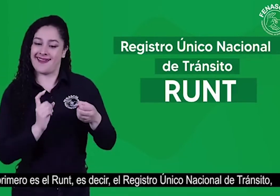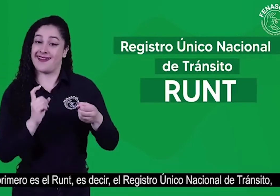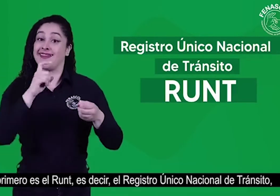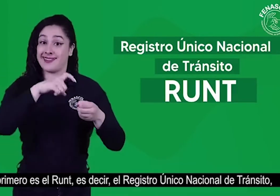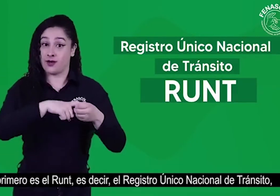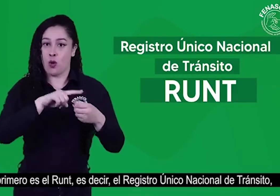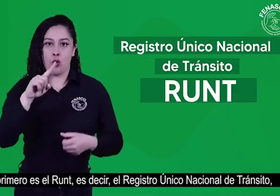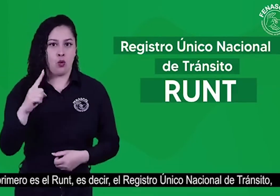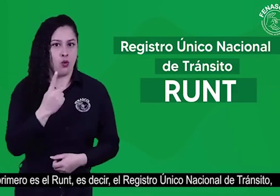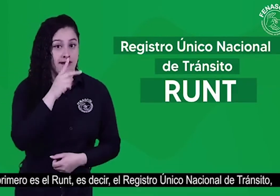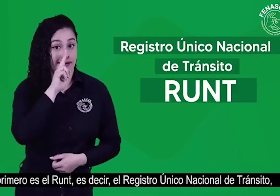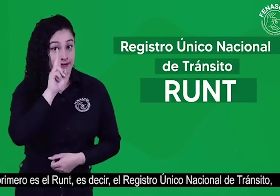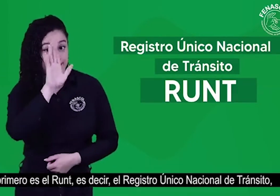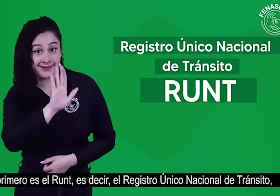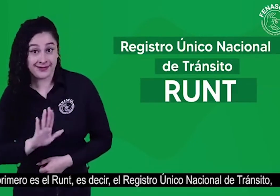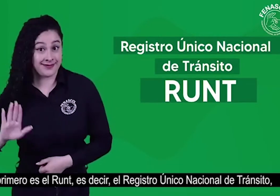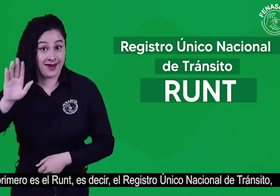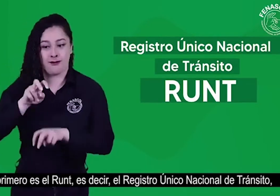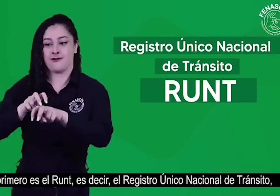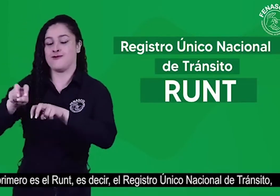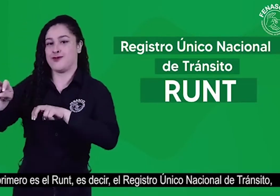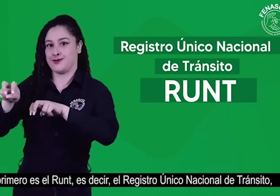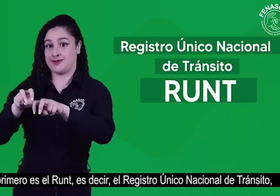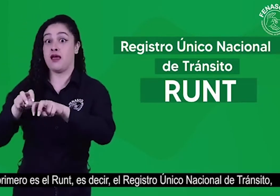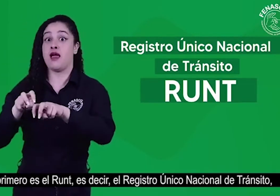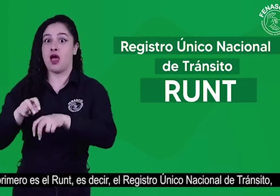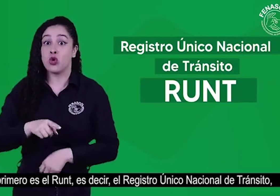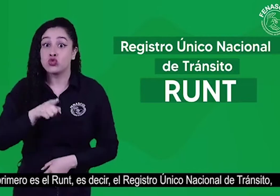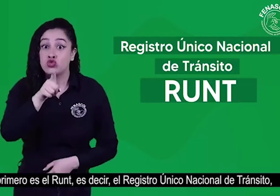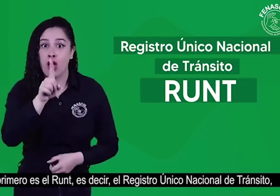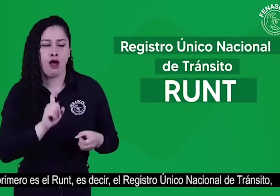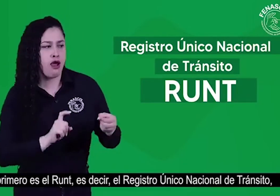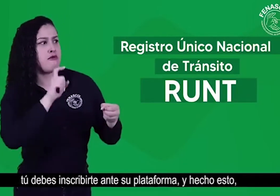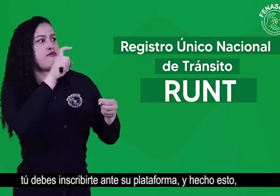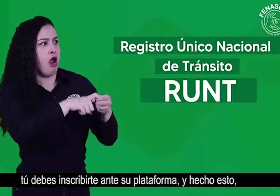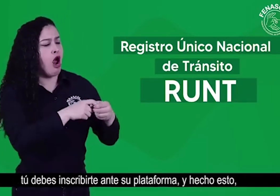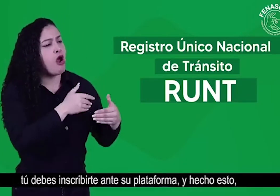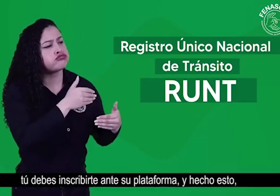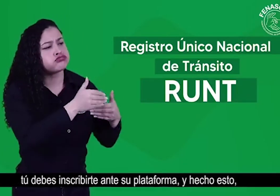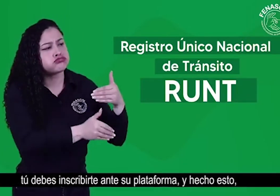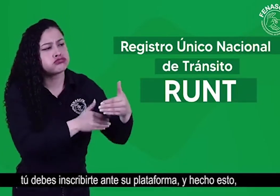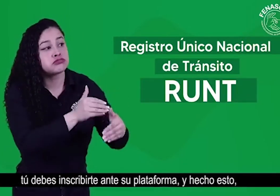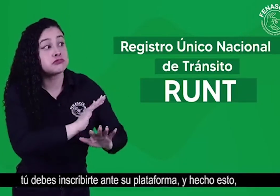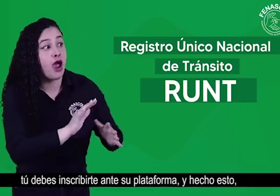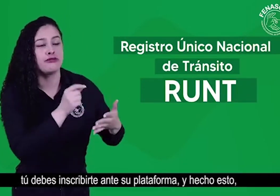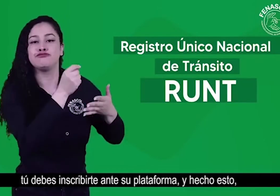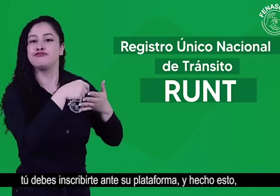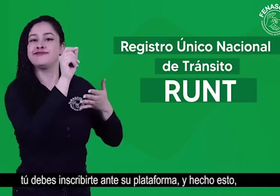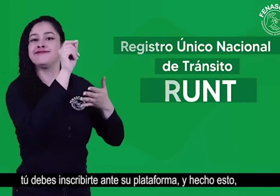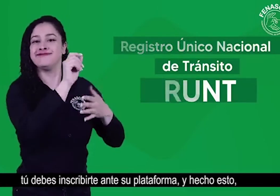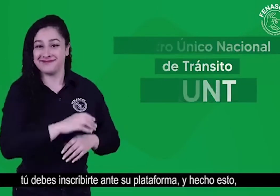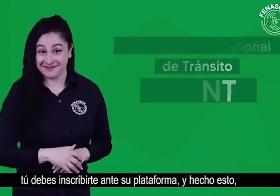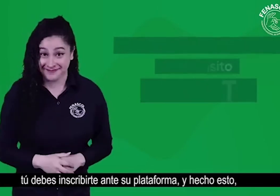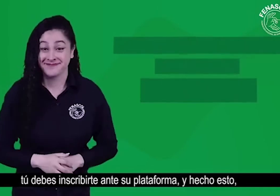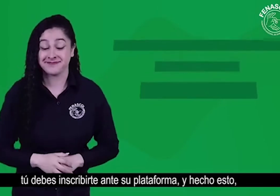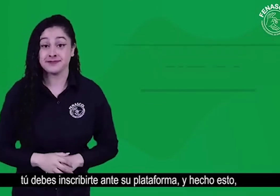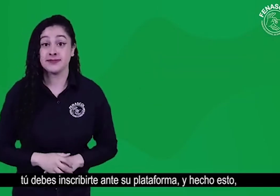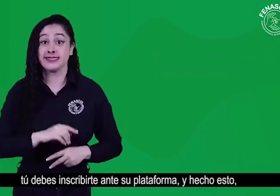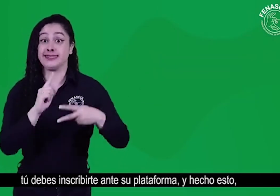es decir el registro único nacional de tránsito tú debes inscribirte ante su plataforma y hecho